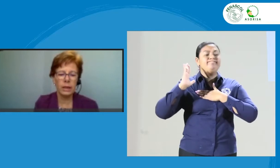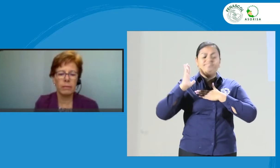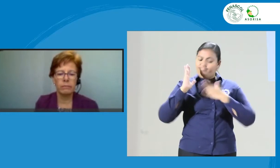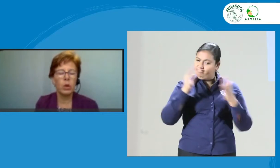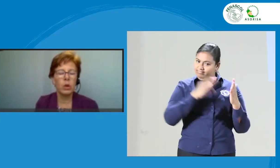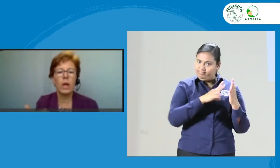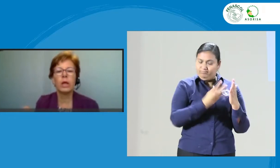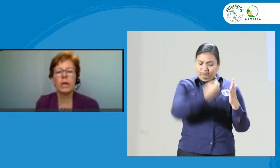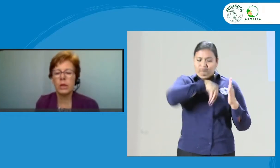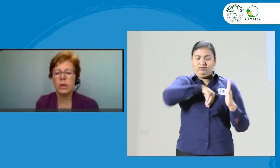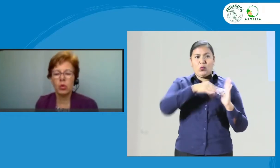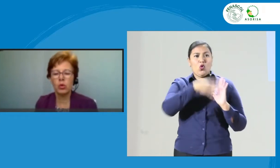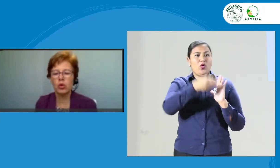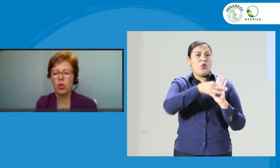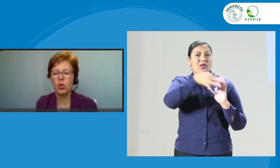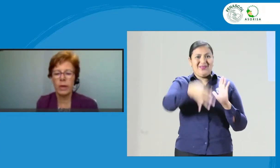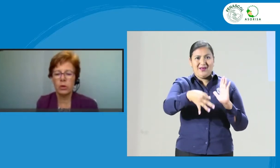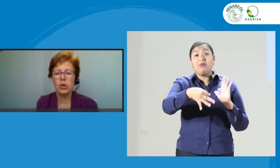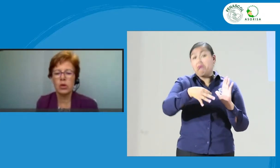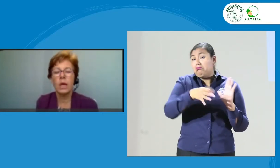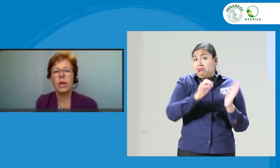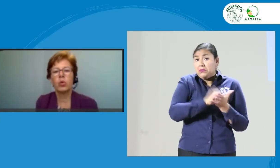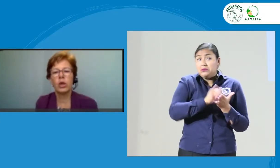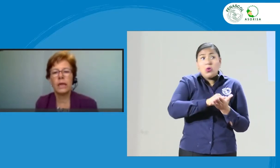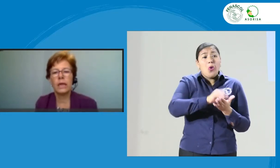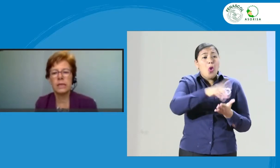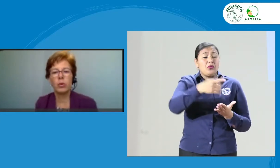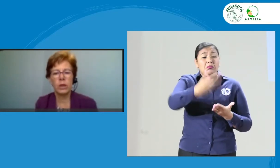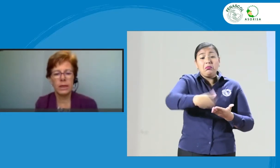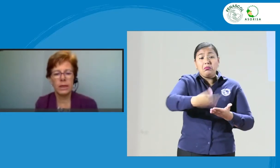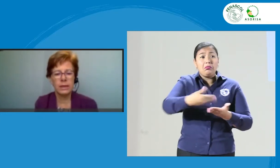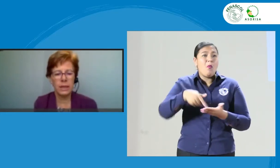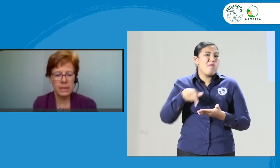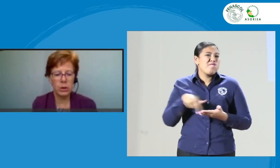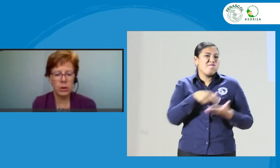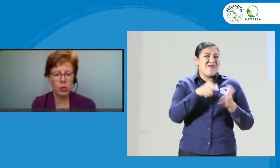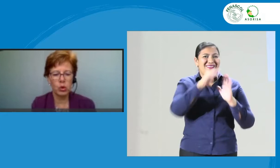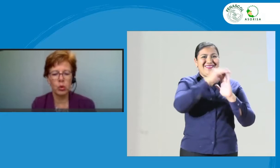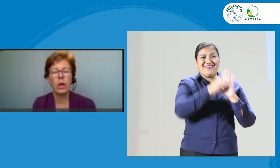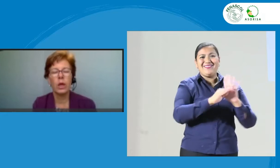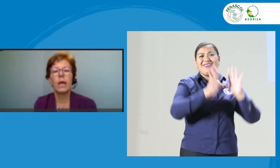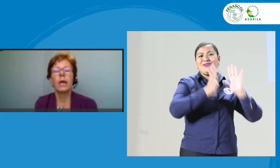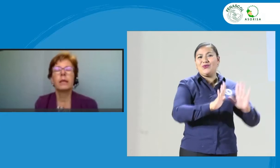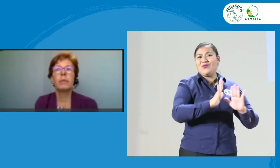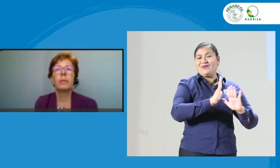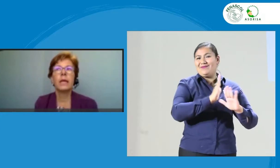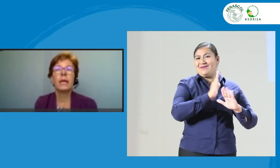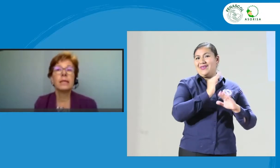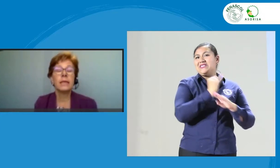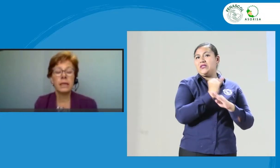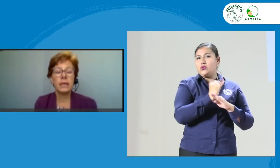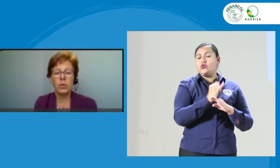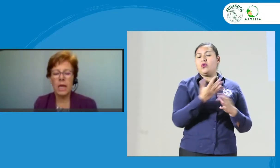Igual que lo hace con otros documentos que contienen las políticas de la institución. También hay que hacer actividades